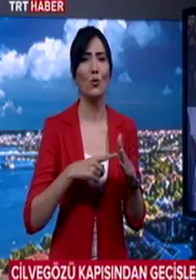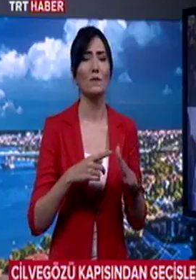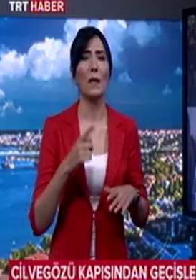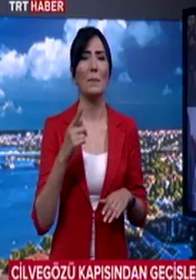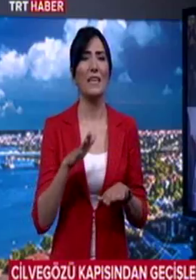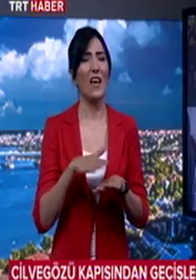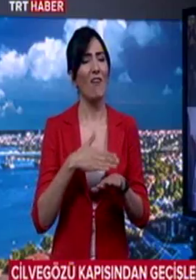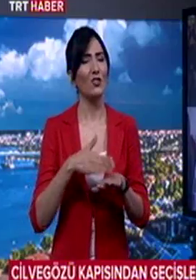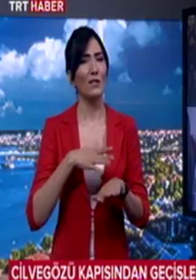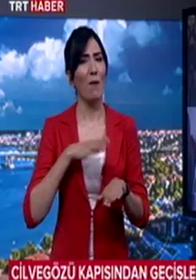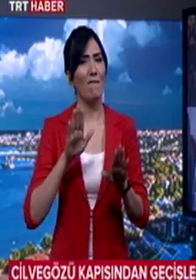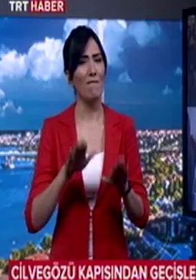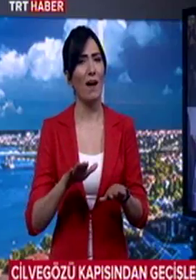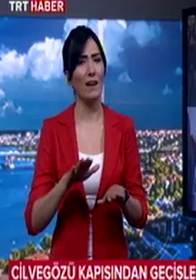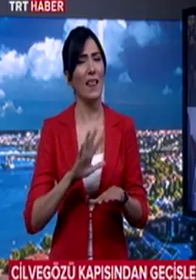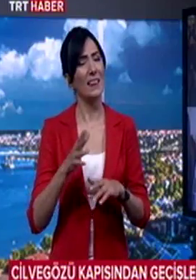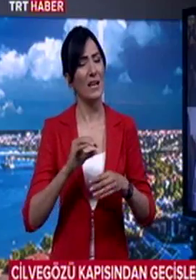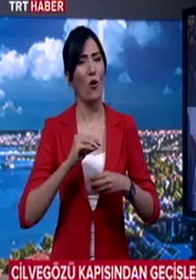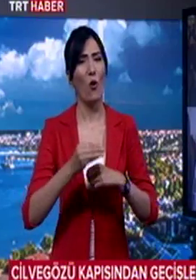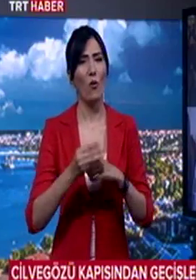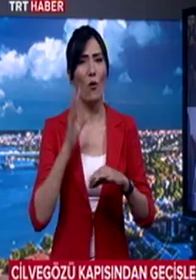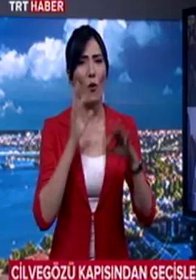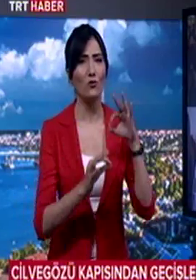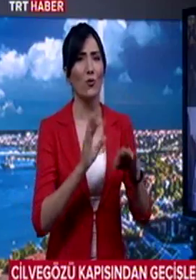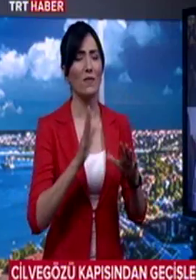bir yavaşlatma var, kontrol var, daha sıkı kontrol var.